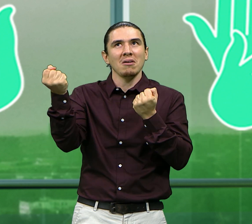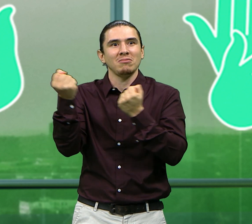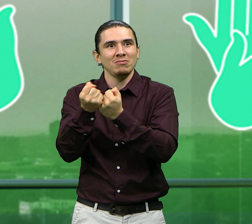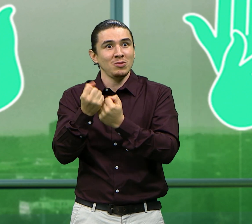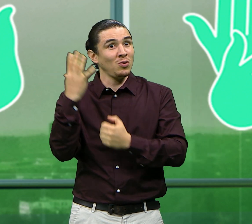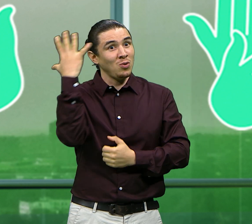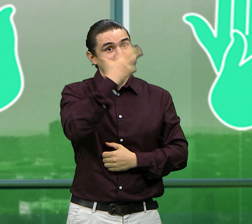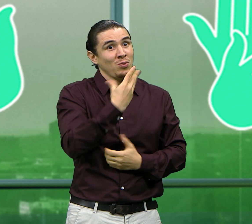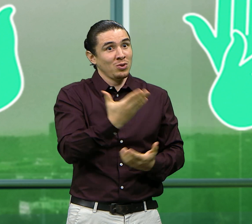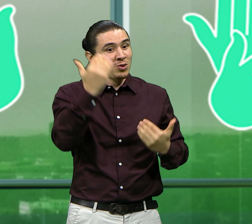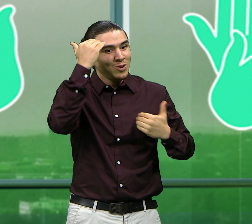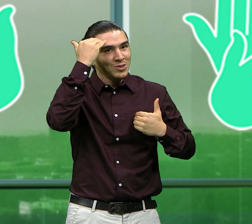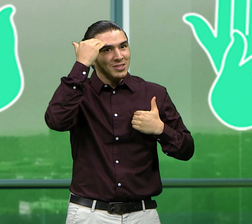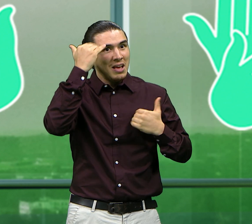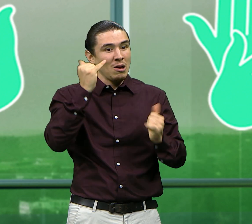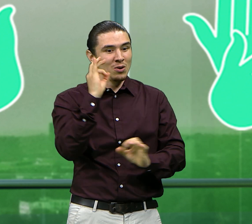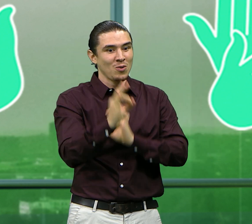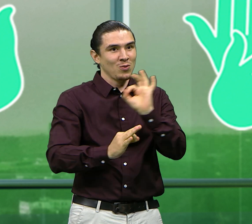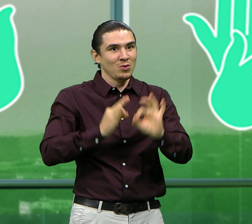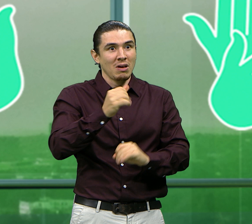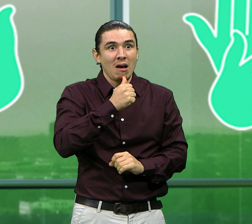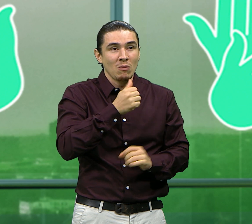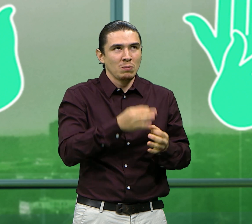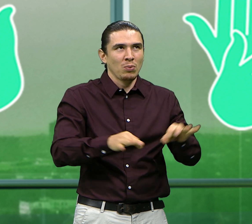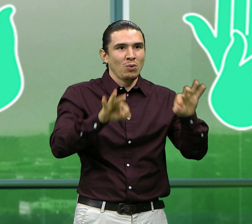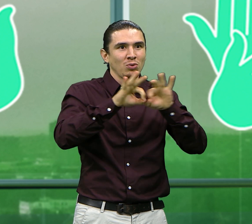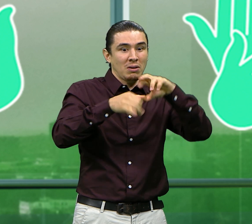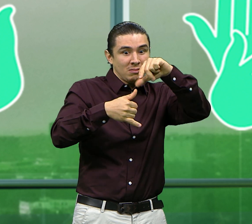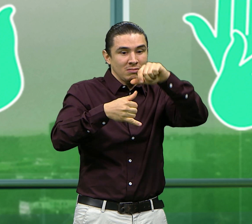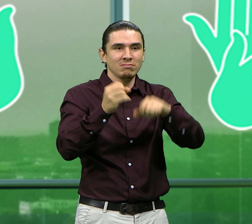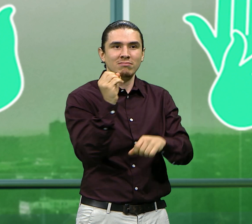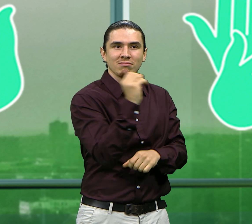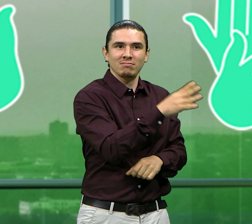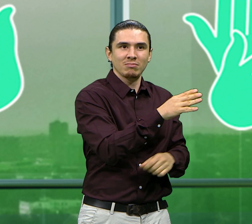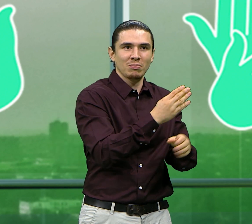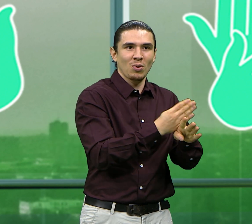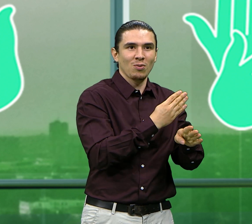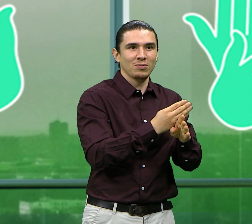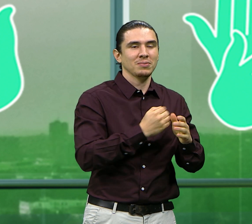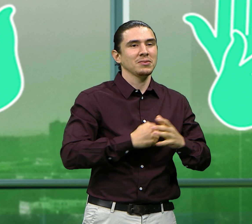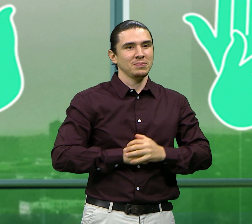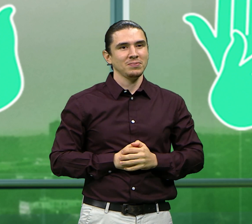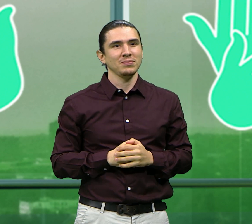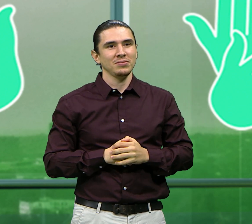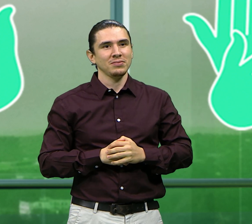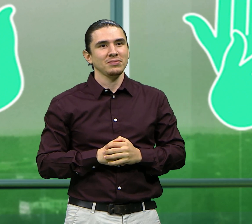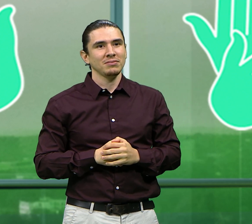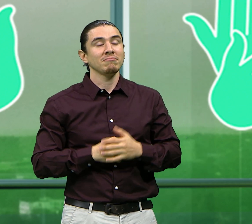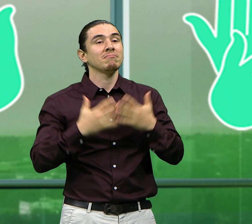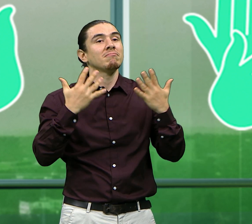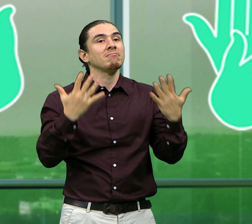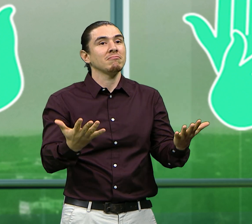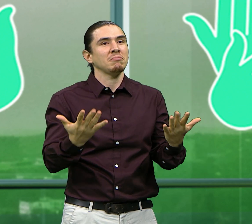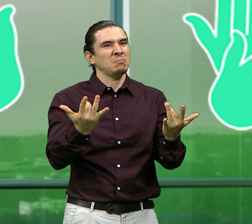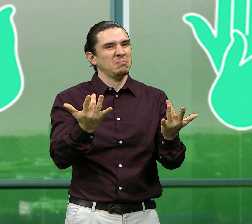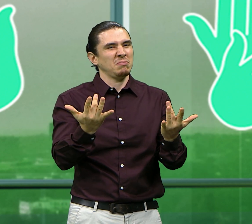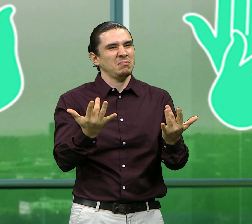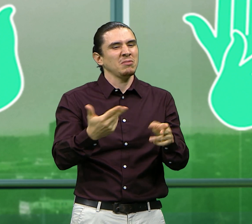residuos en los ríos, podemos darle otros usos que son más adecuados, vamos a apoyar con las botellitas de amor, no lo olviden.